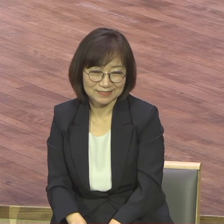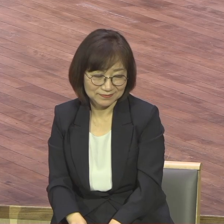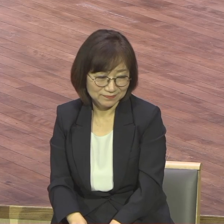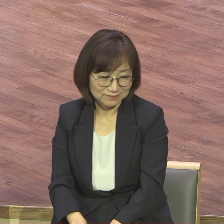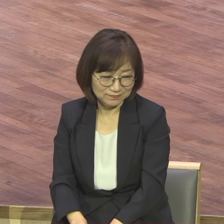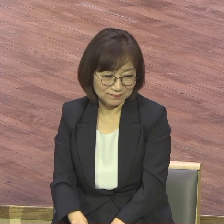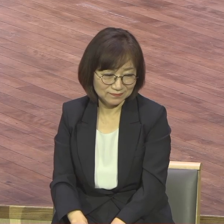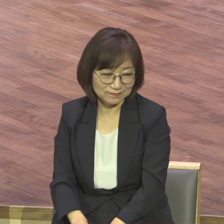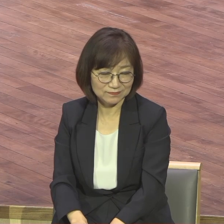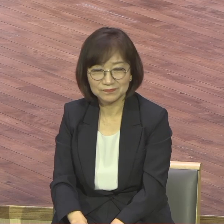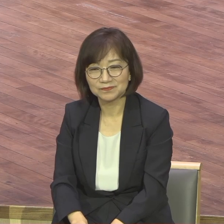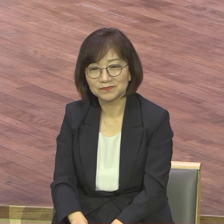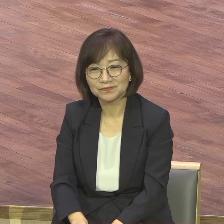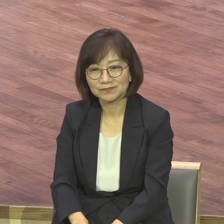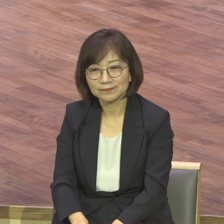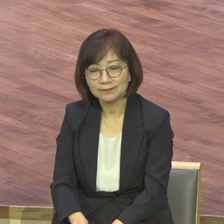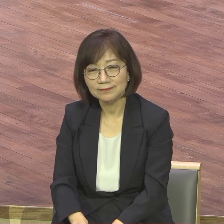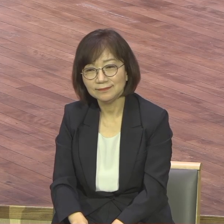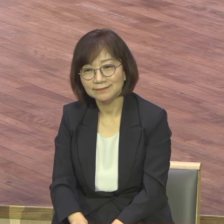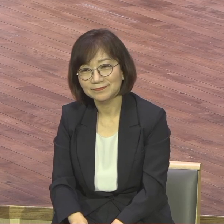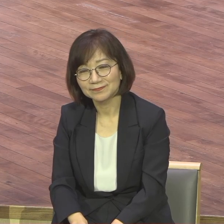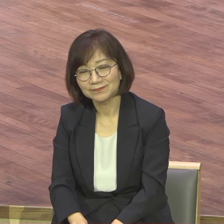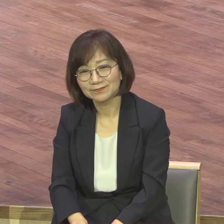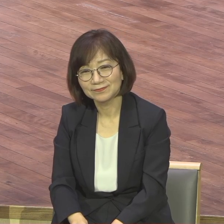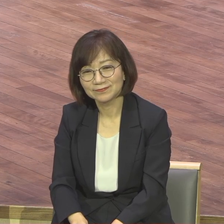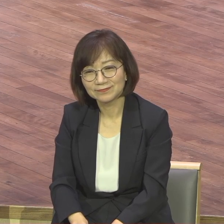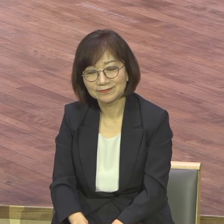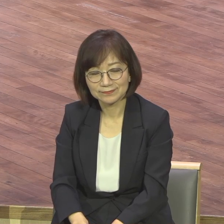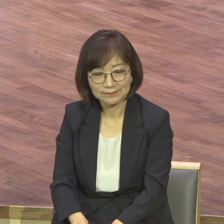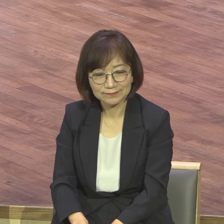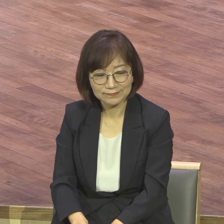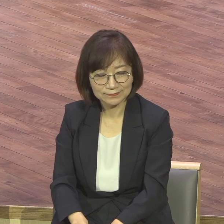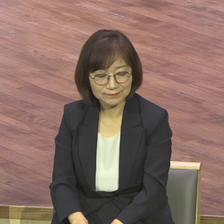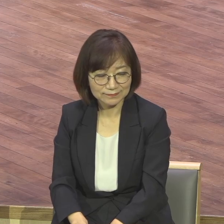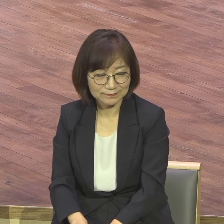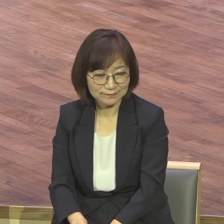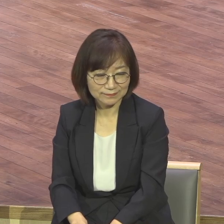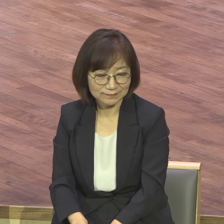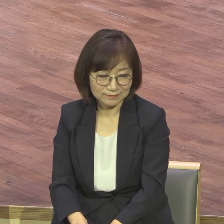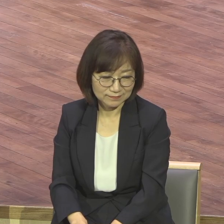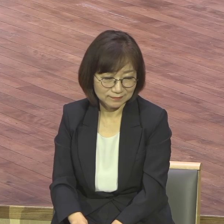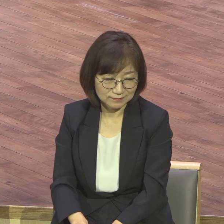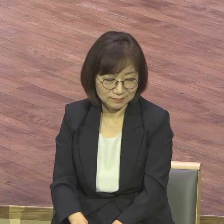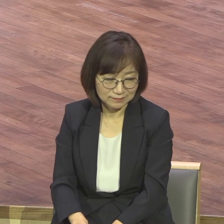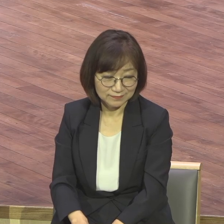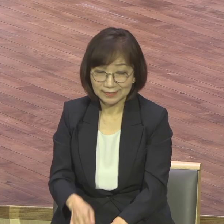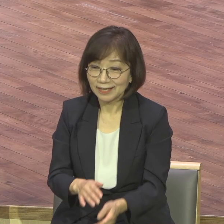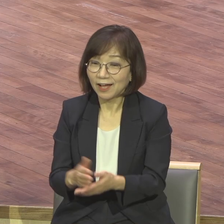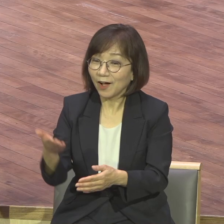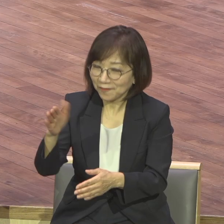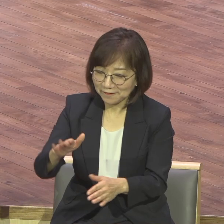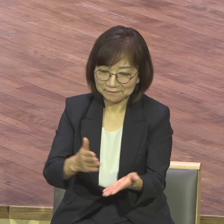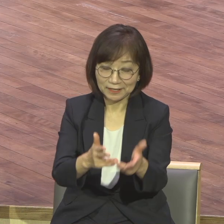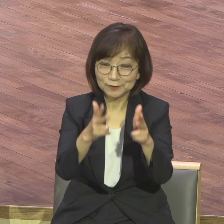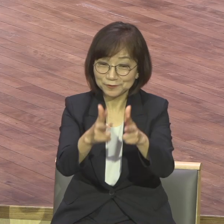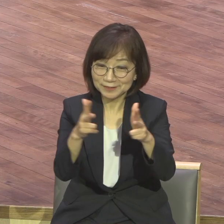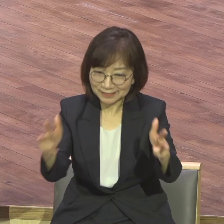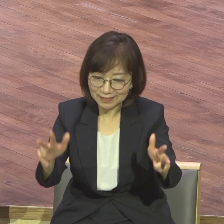그런데 이런 현장에 어떻게 해서 은혜를 지키게 해주면서 영적